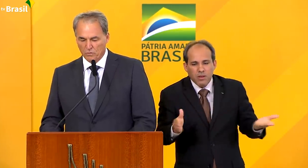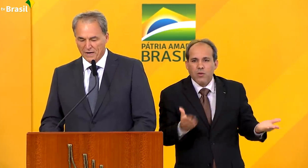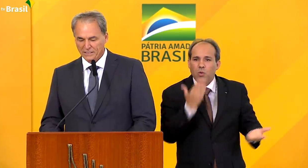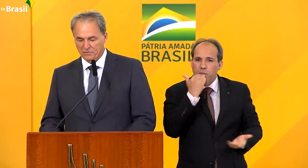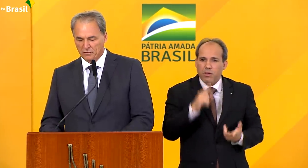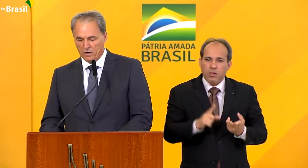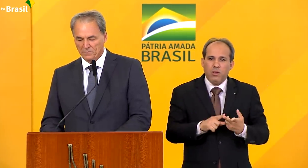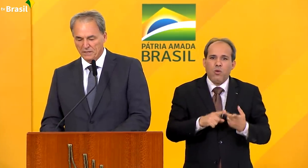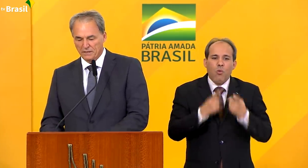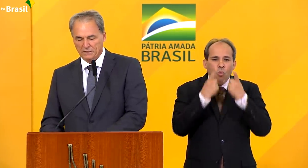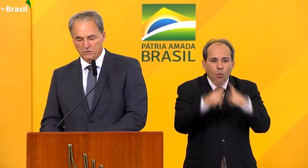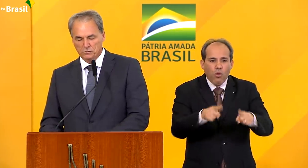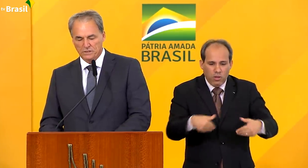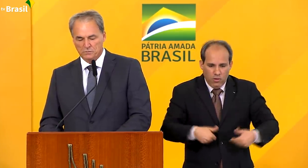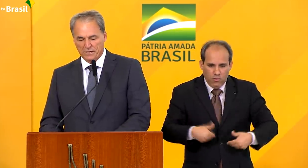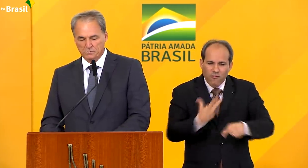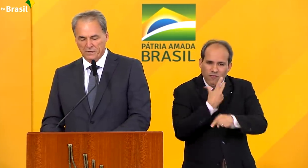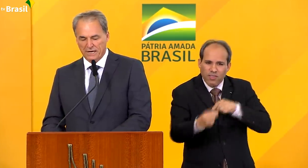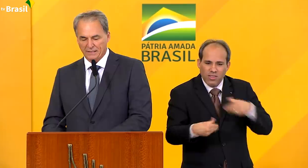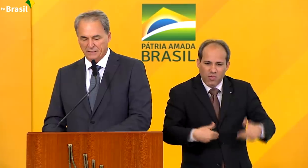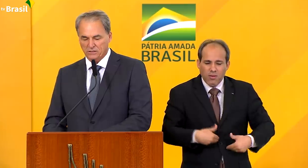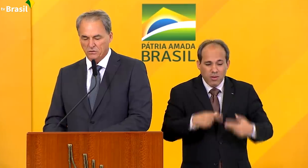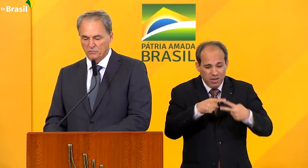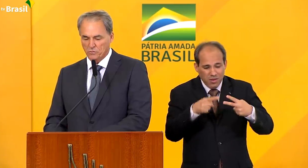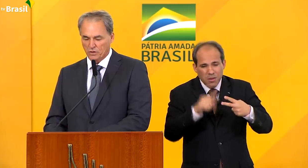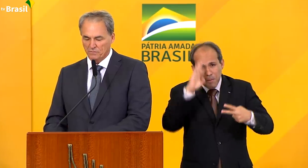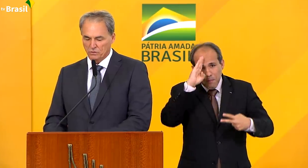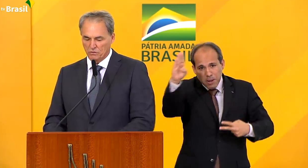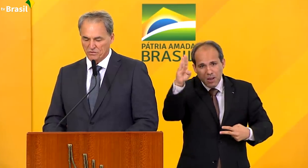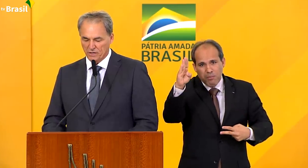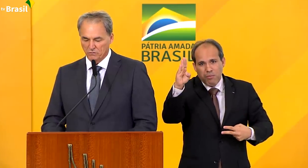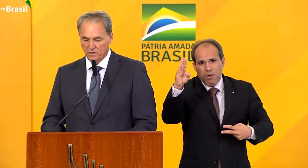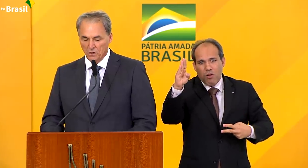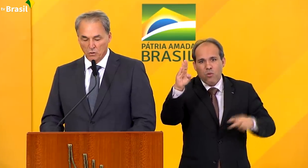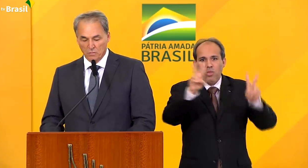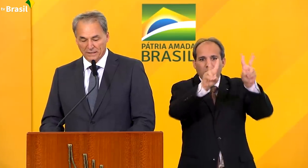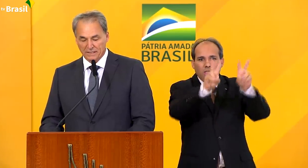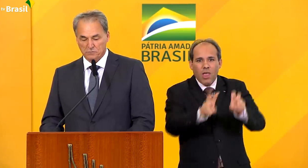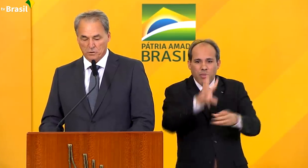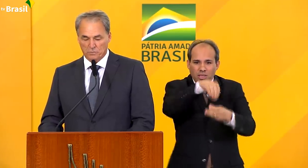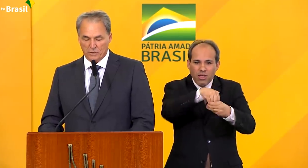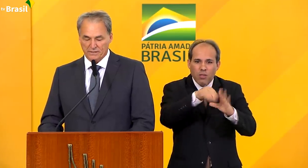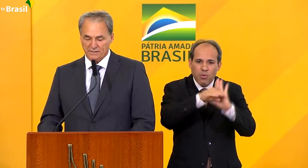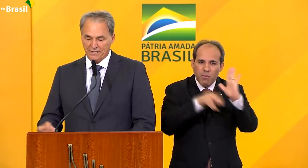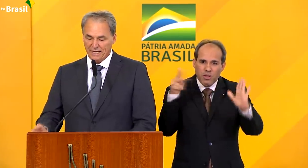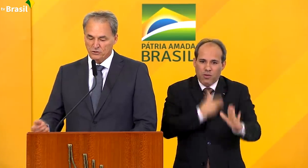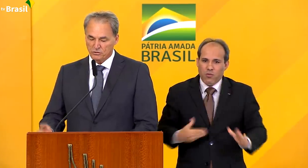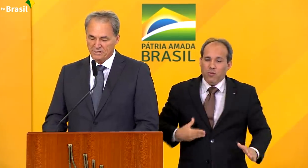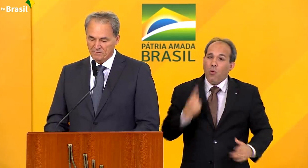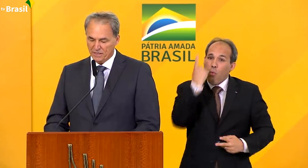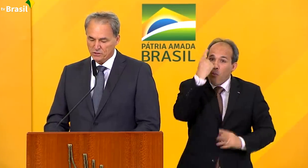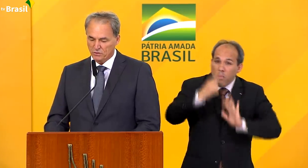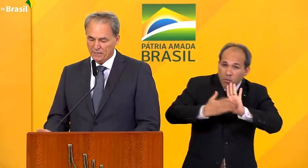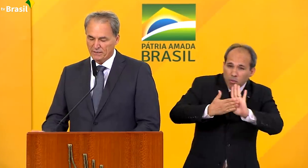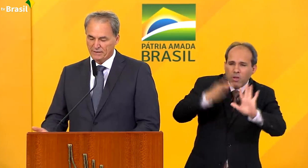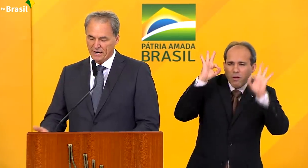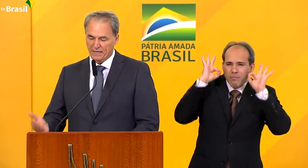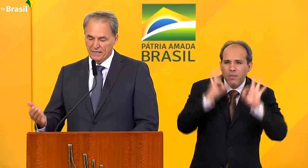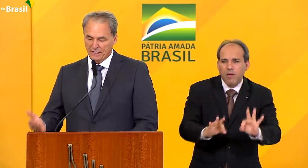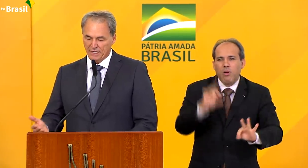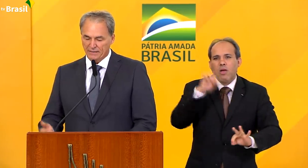o combate à fome, que são os principais pilares desse novo programa do governo. Uma das propostas é justamente